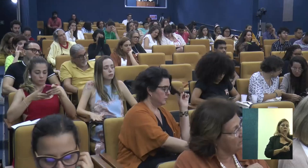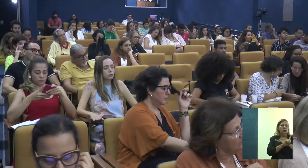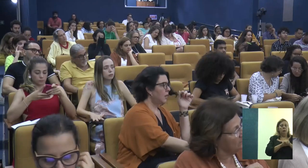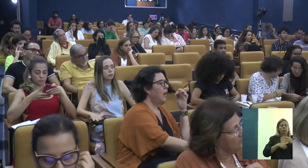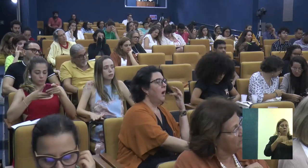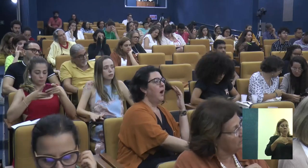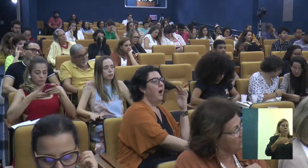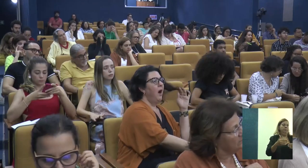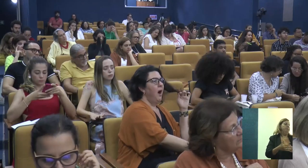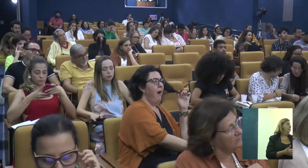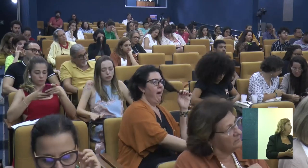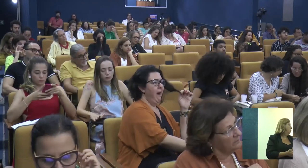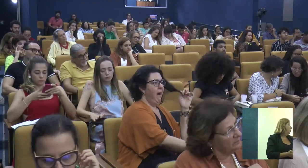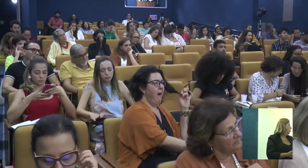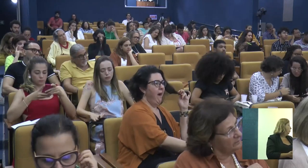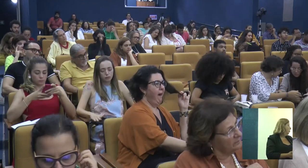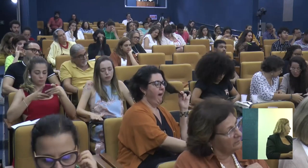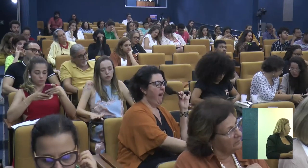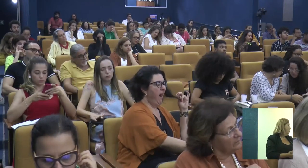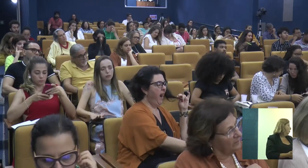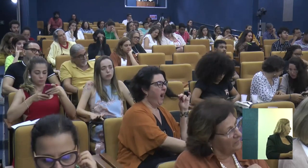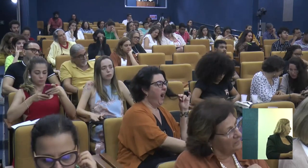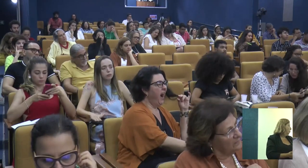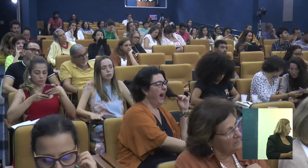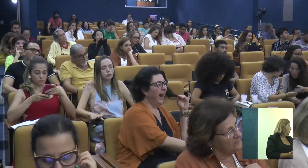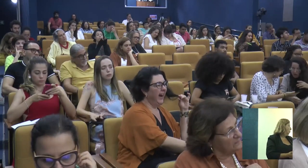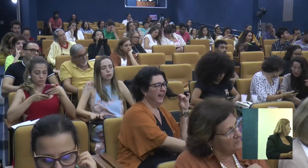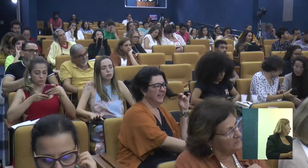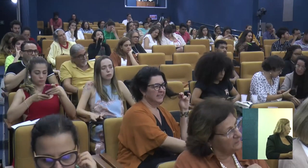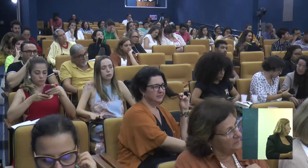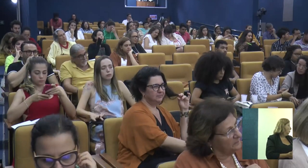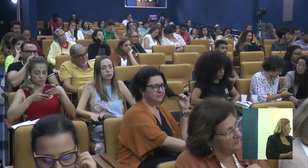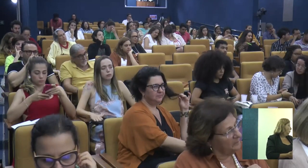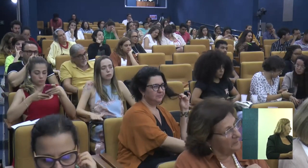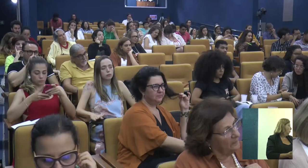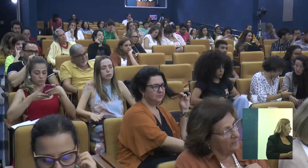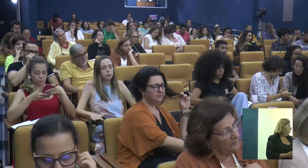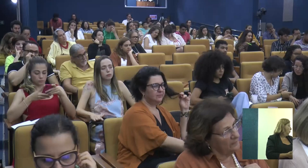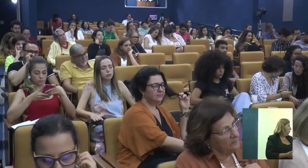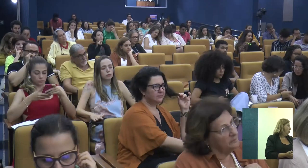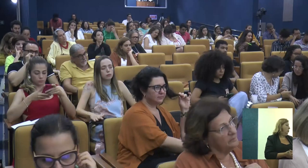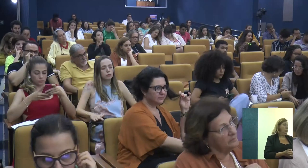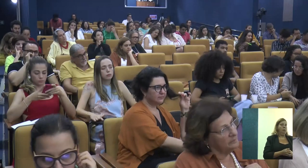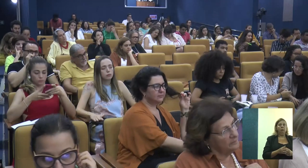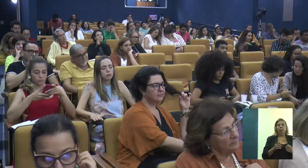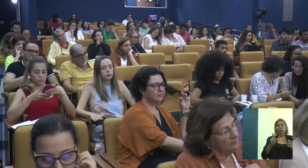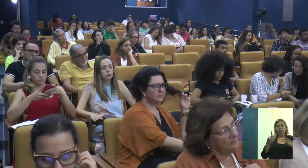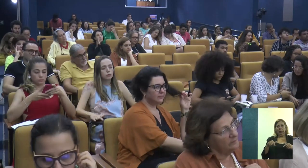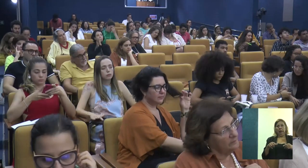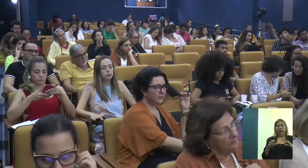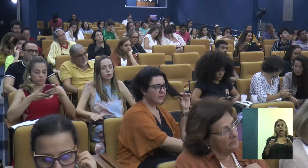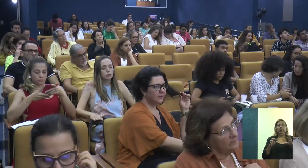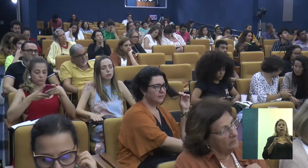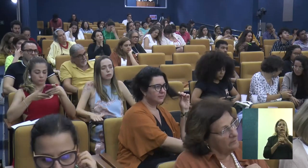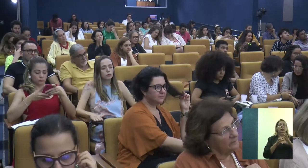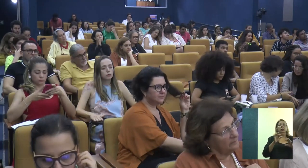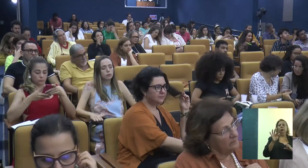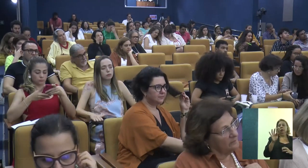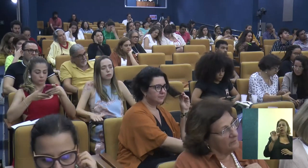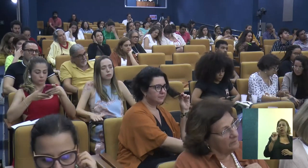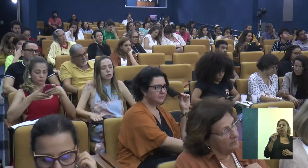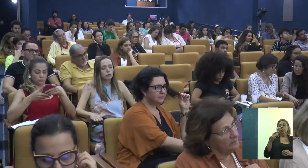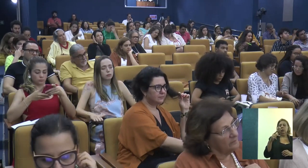colocar em funcionamento, gente é, a operacionalização desse recurso é feita através da FAPEX, então não é a